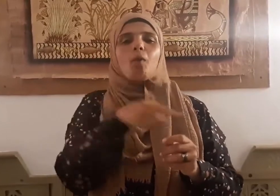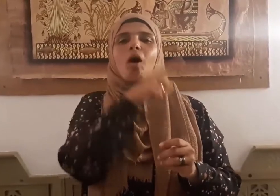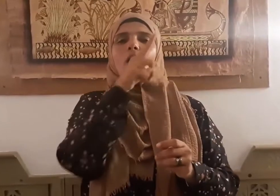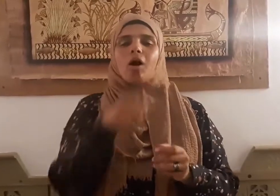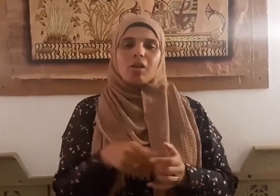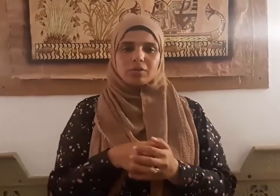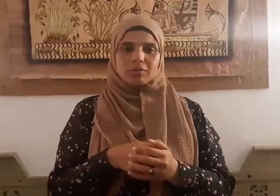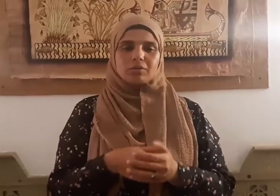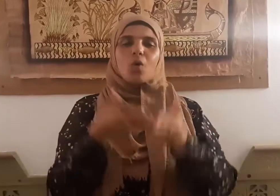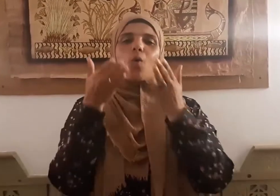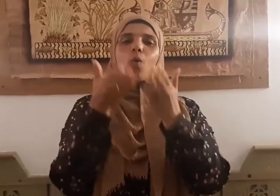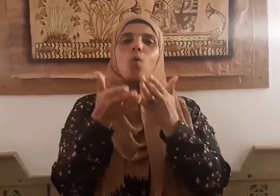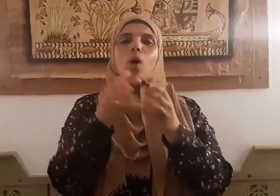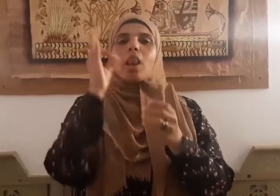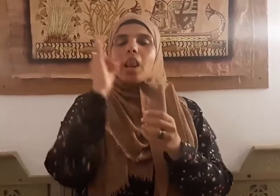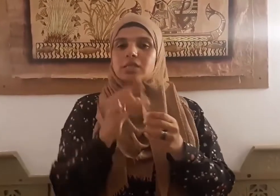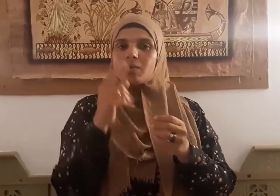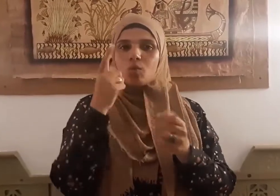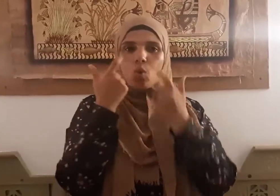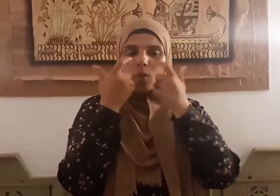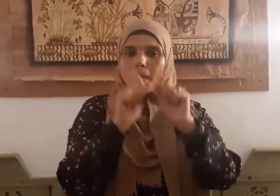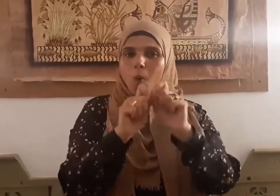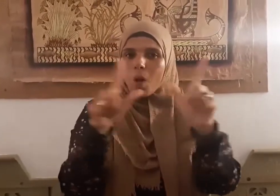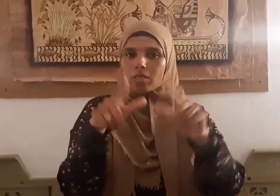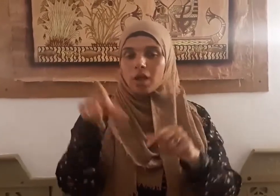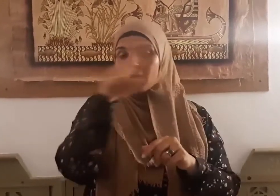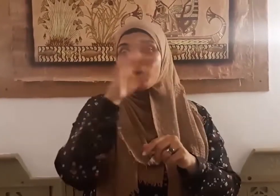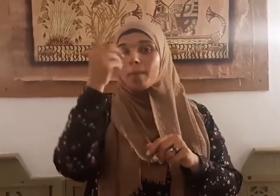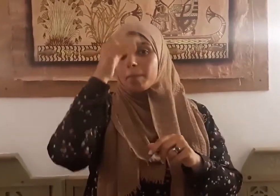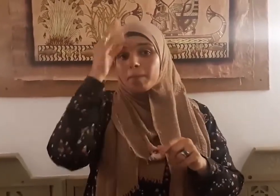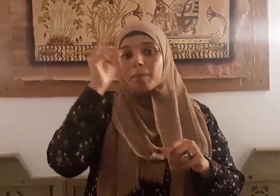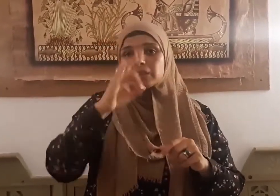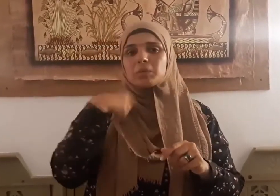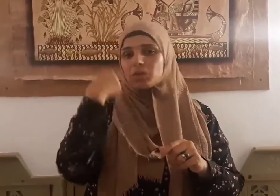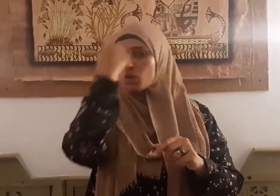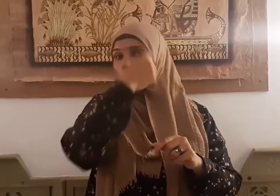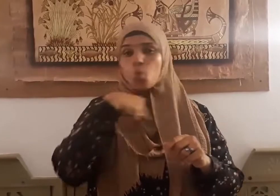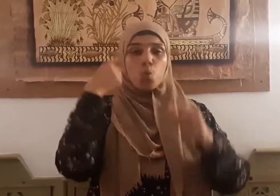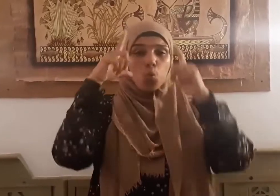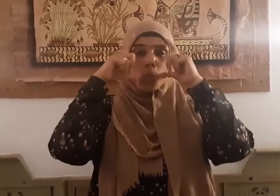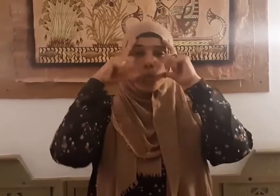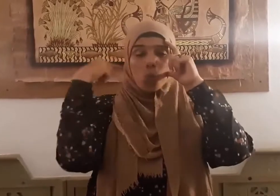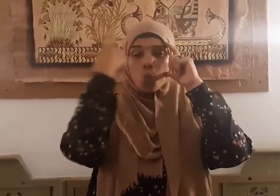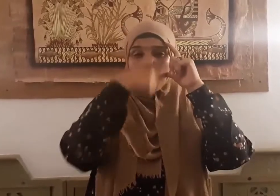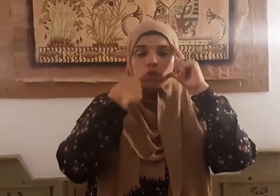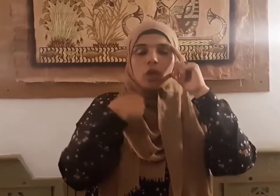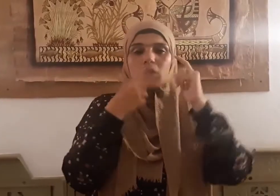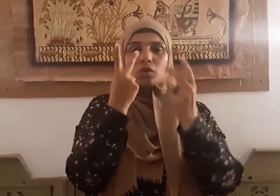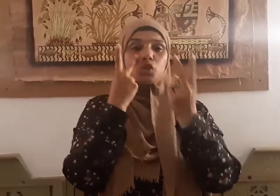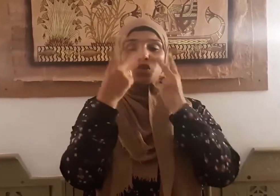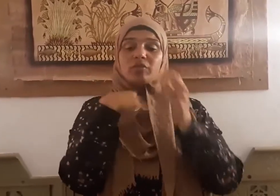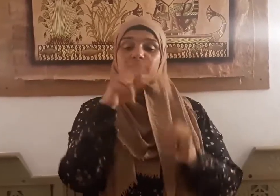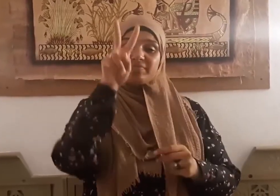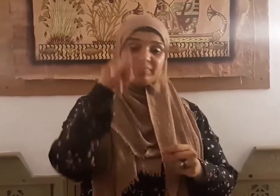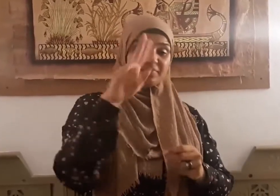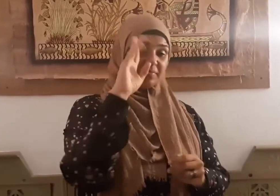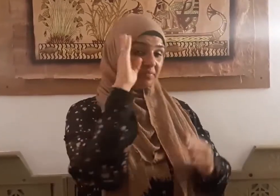تَصْعِيرُ الْوَجْهِ وَيَعَنِي الْإِشَاحَةَ بِالْوَجْهِ عَنِ النَّظَرِ كِبْرًا وقد